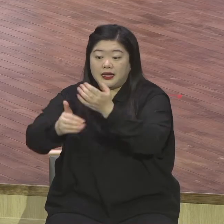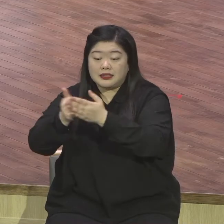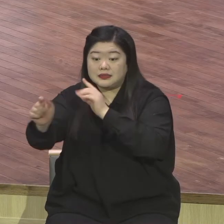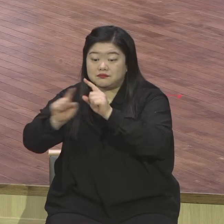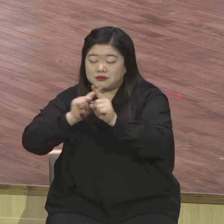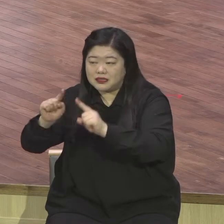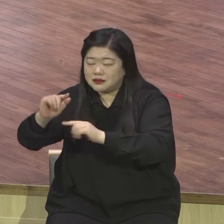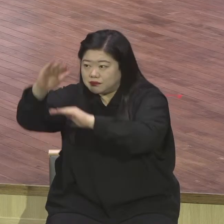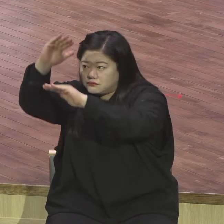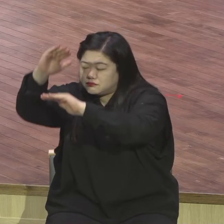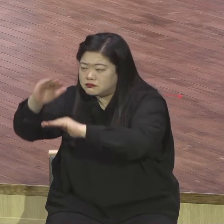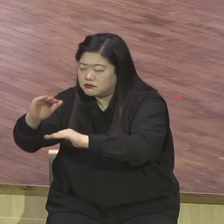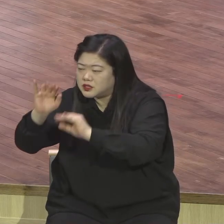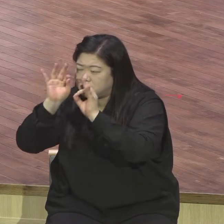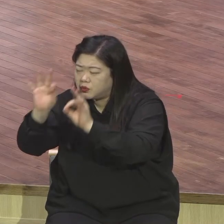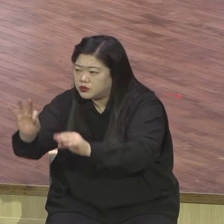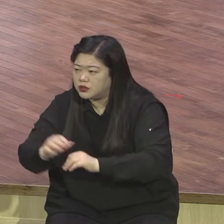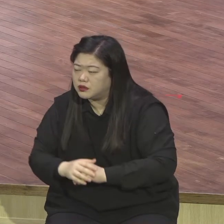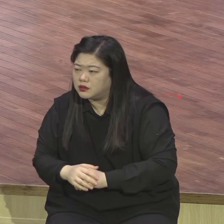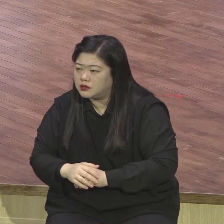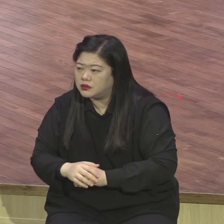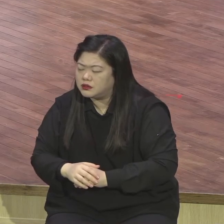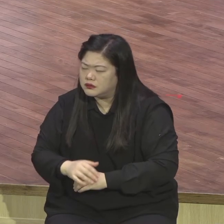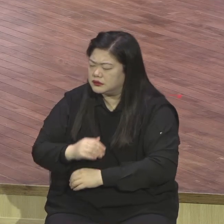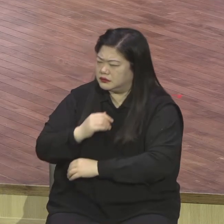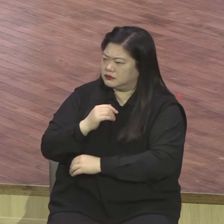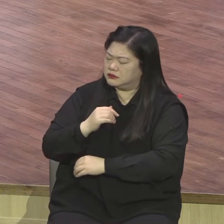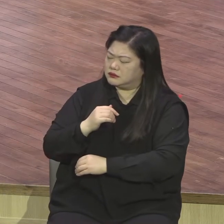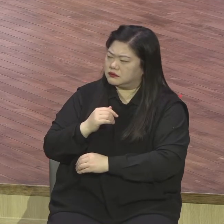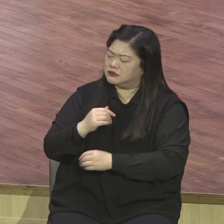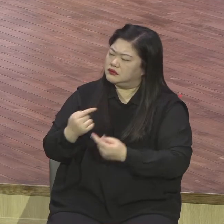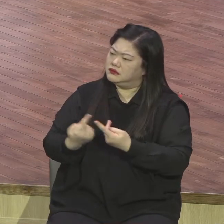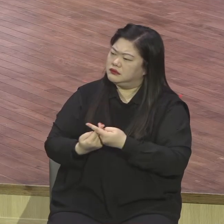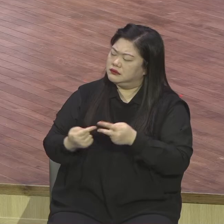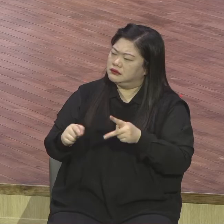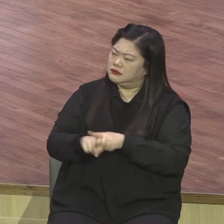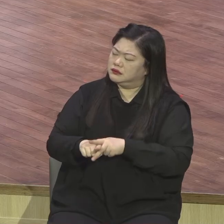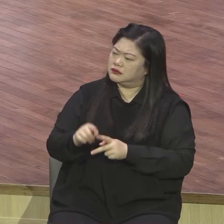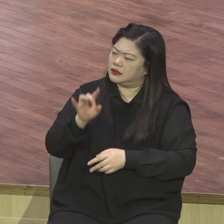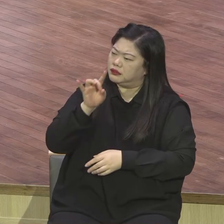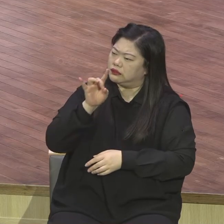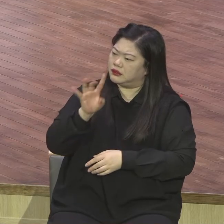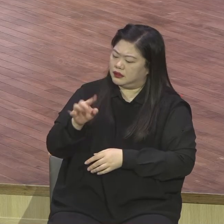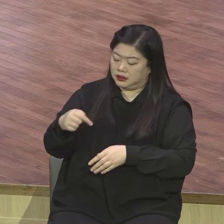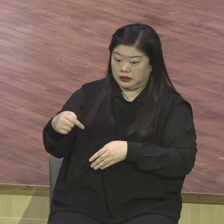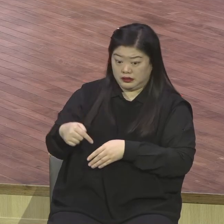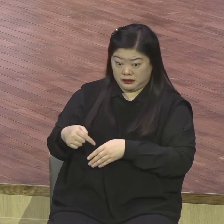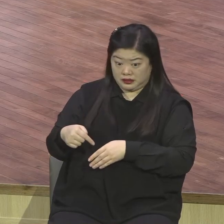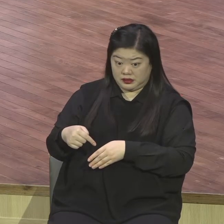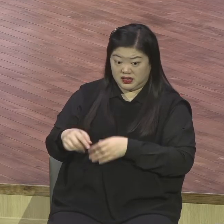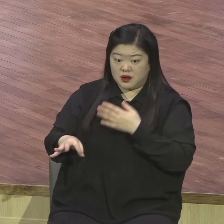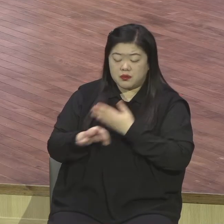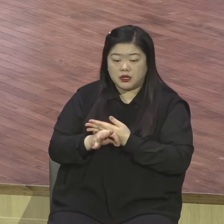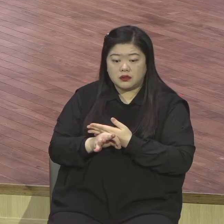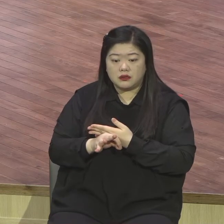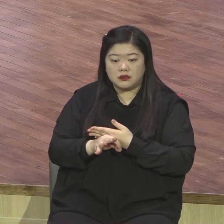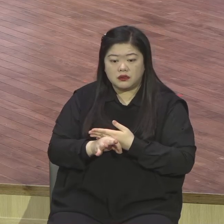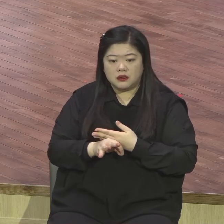수론을 잡혀 여기 잡아버리면 뭐가 생기느냐 불필요한 논쟁이 생겨요. 논쟁이